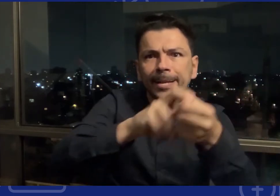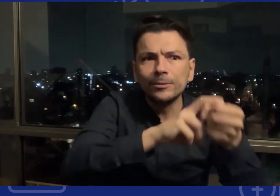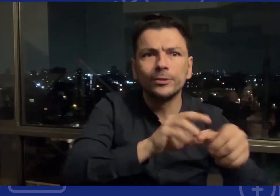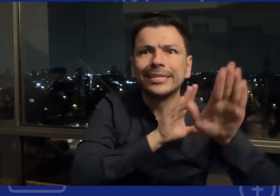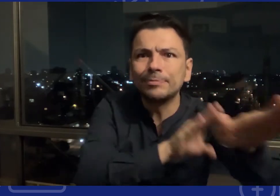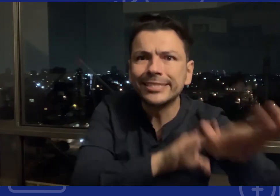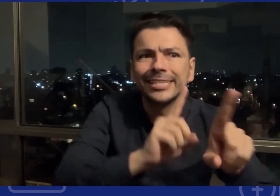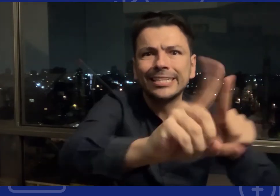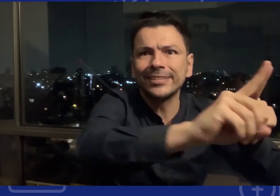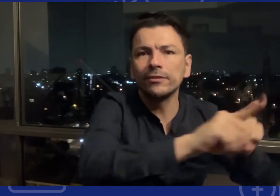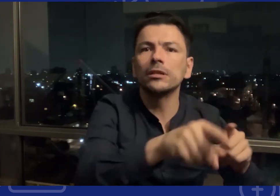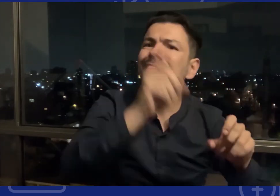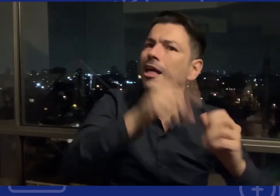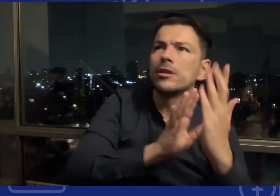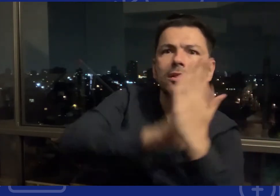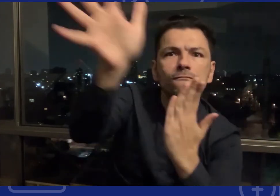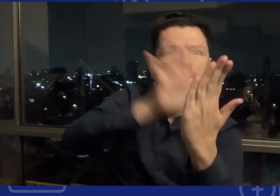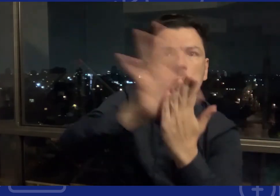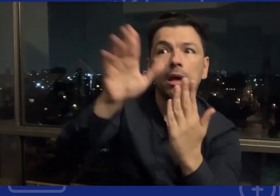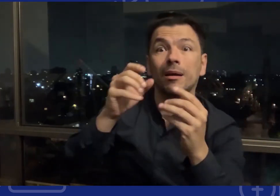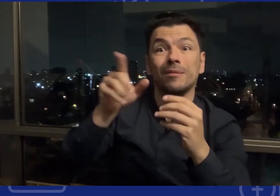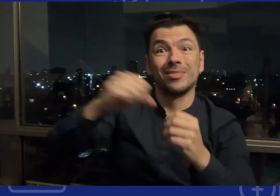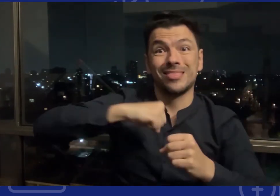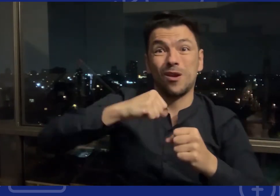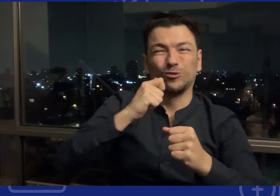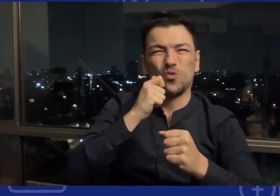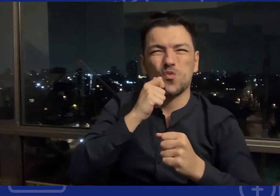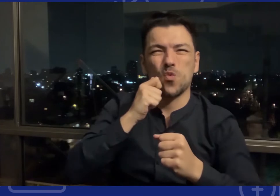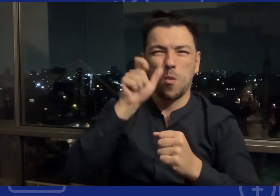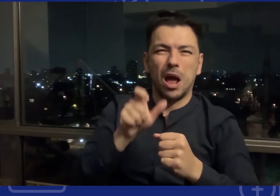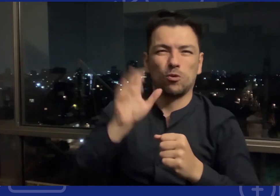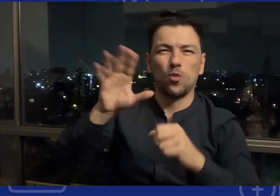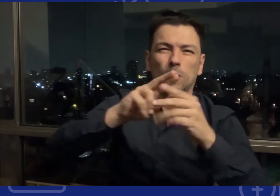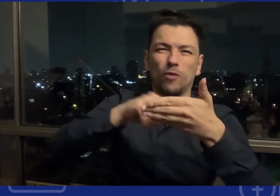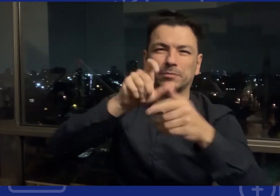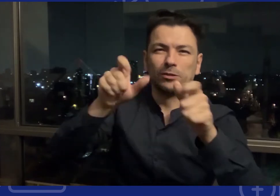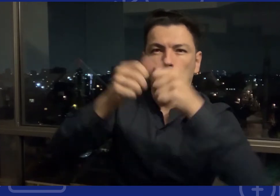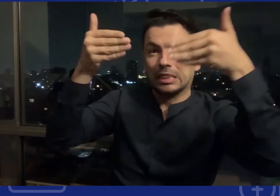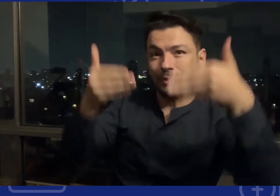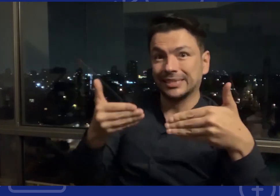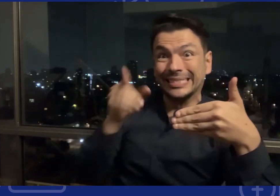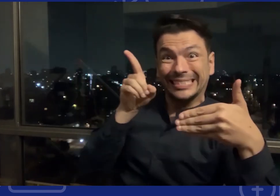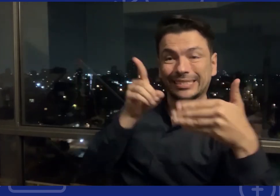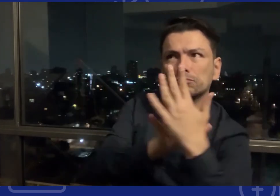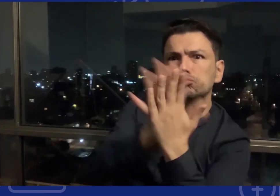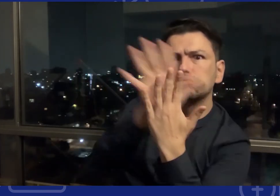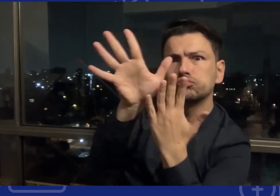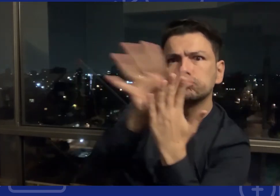representaciones de personas con discapacidad federaciones y demás desde Naciones Unidas se recibe este